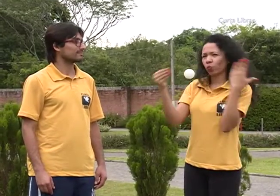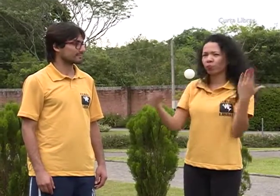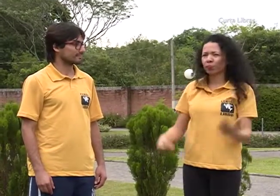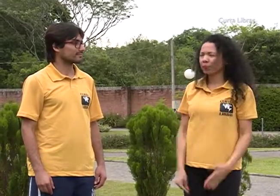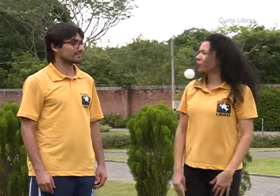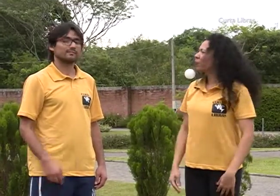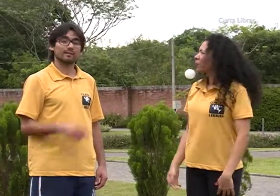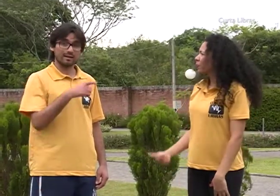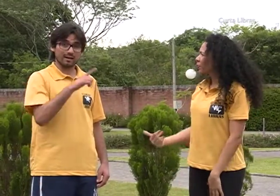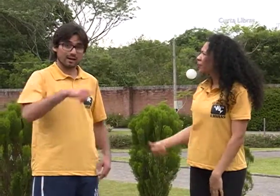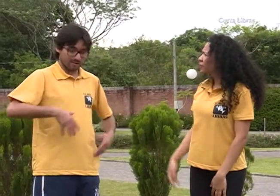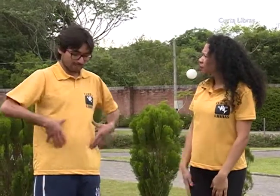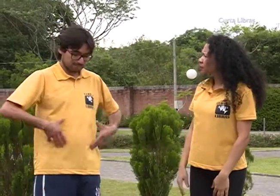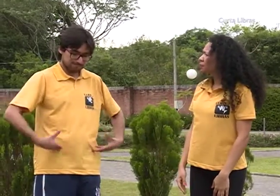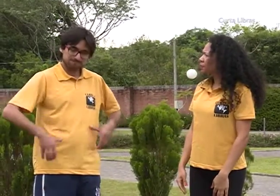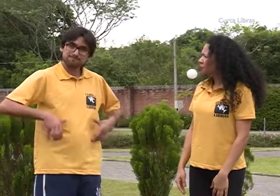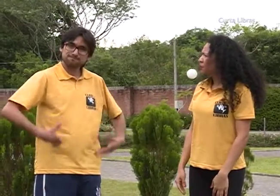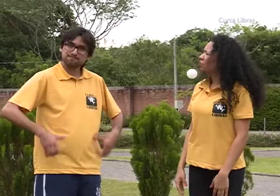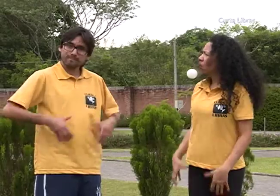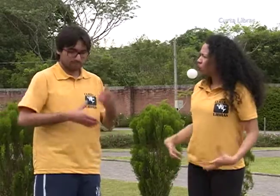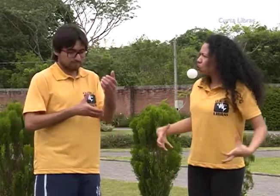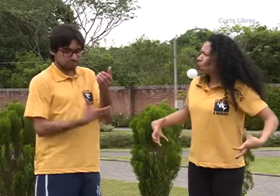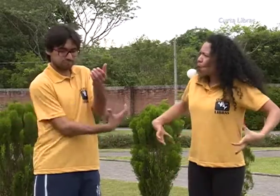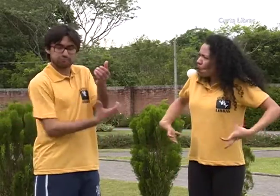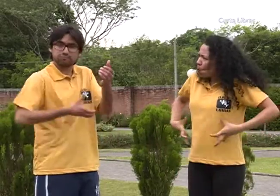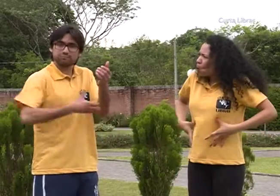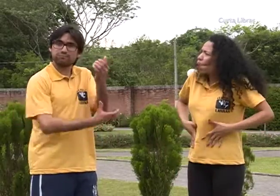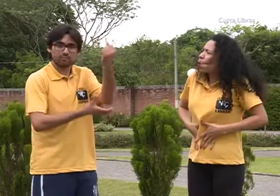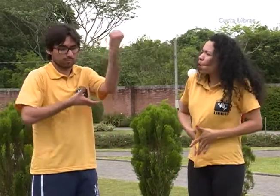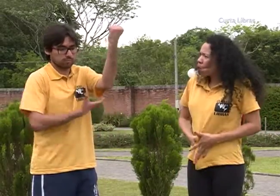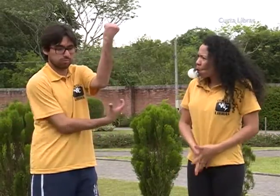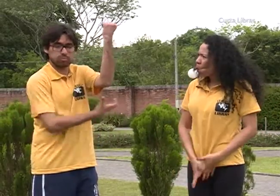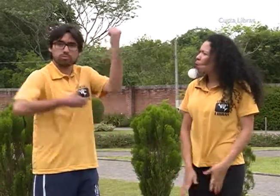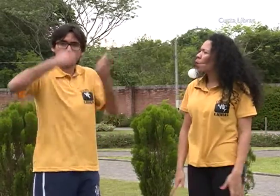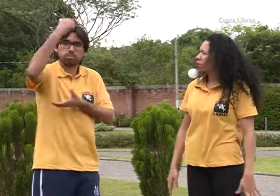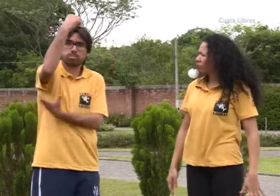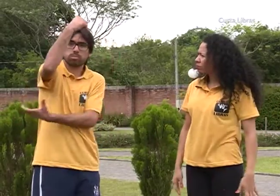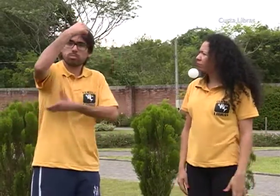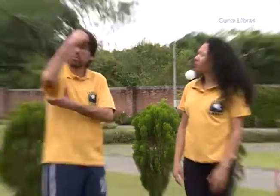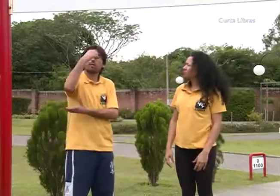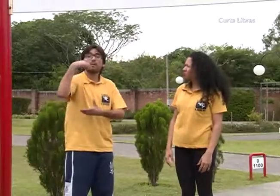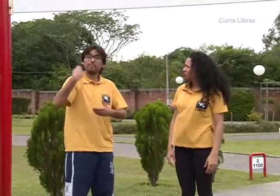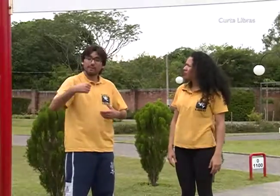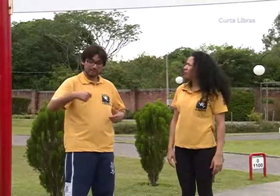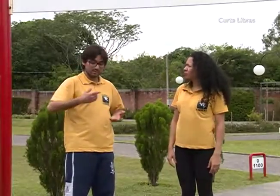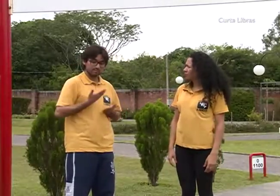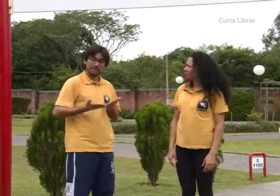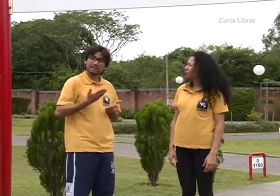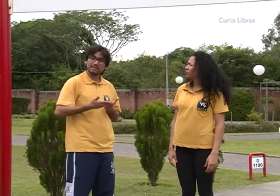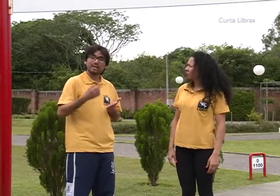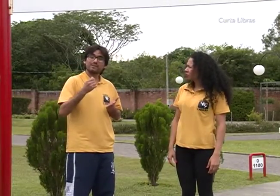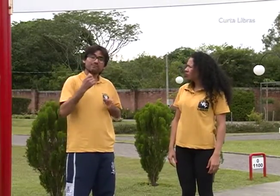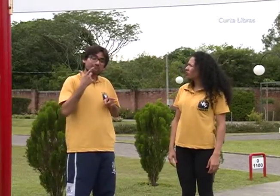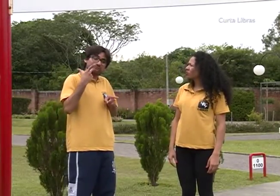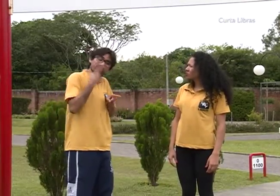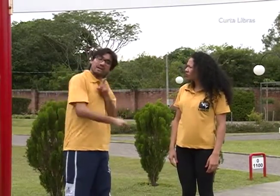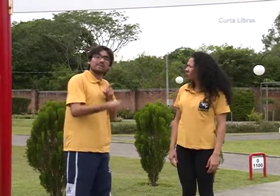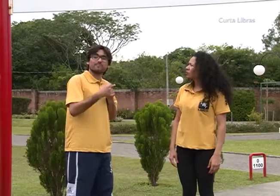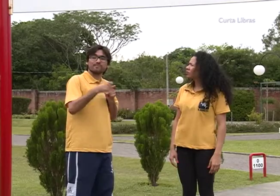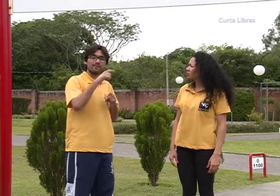Os pneuzinhos localizados no abdômen ou a flacidez que fica mais, são eliminadas e vai perdendo a gordura excedente.